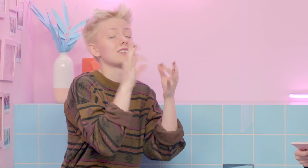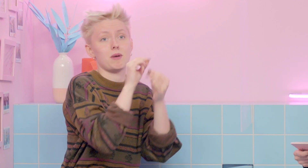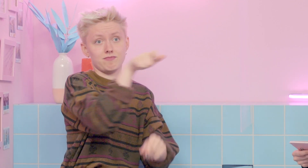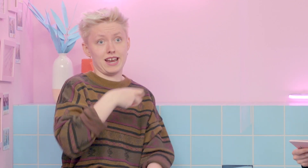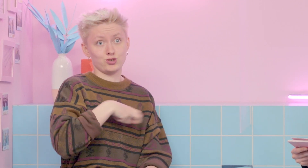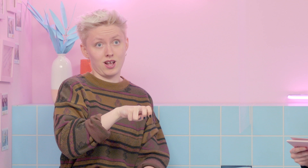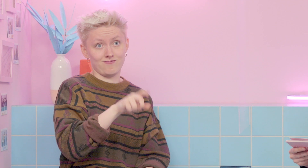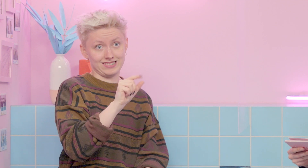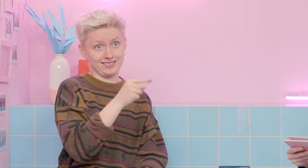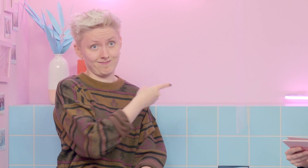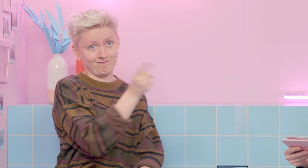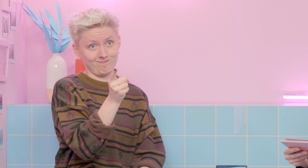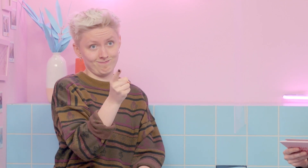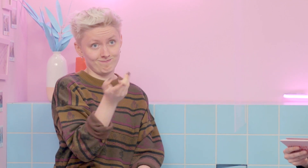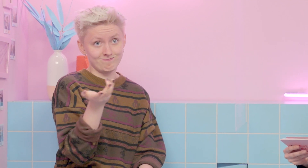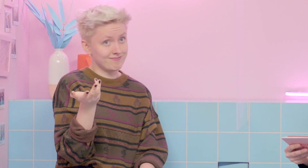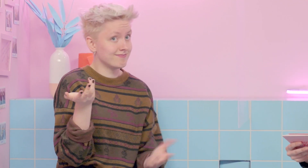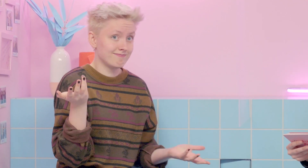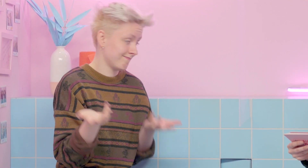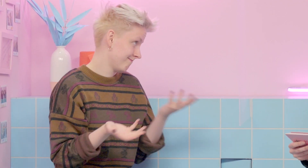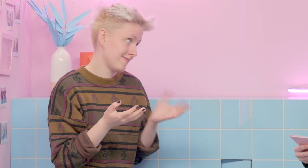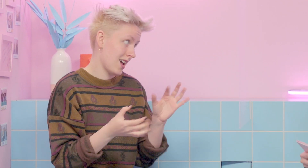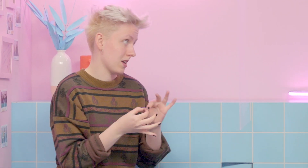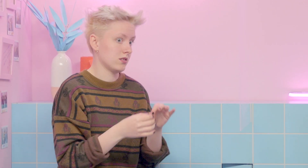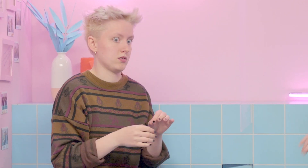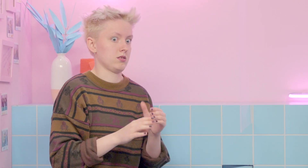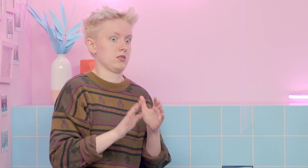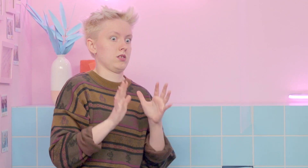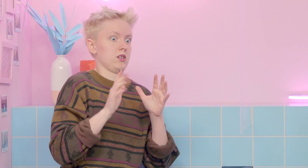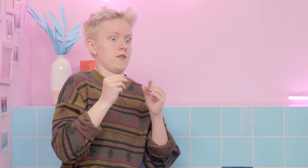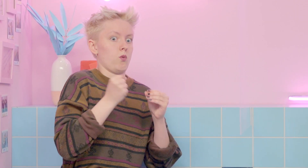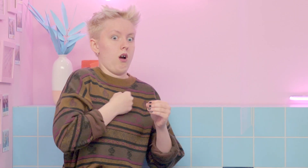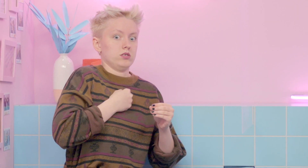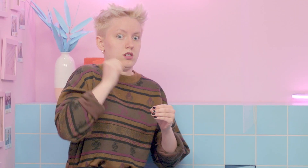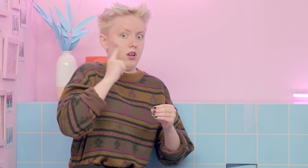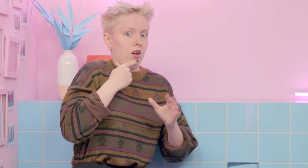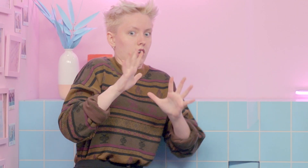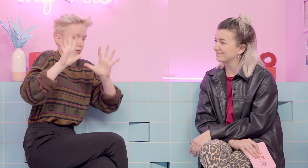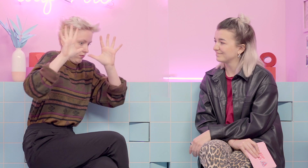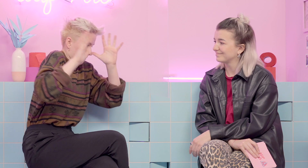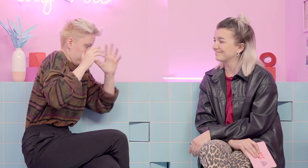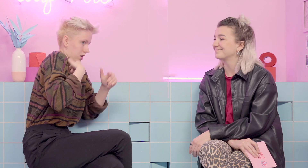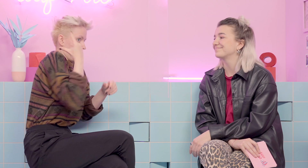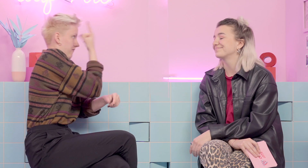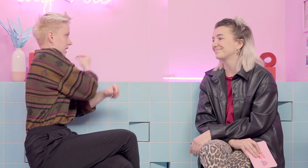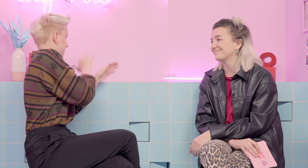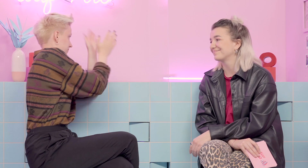ist. Davon hängt ganz, ganz vieles ab. Also wenn ich merke, die Leute sind irgendwie so drauf, oh, die kann gar nicht hören, krass, ich bin dann mal weg.